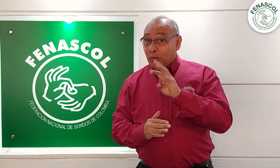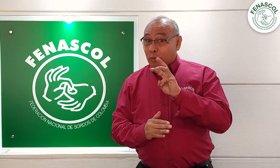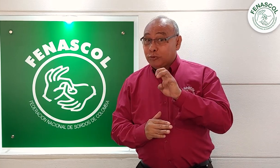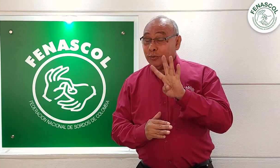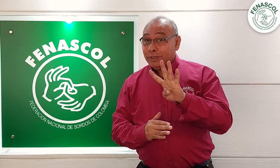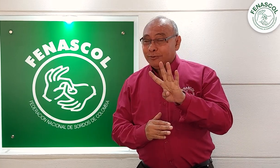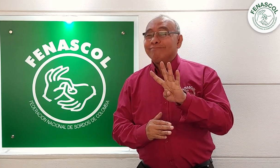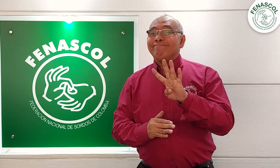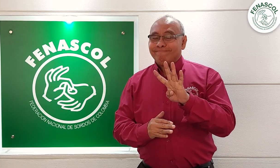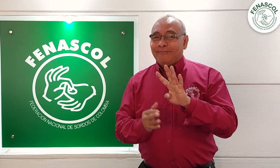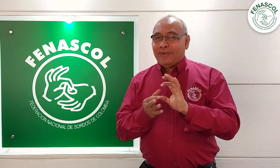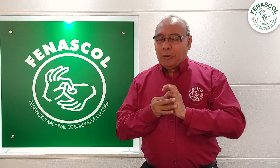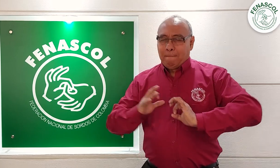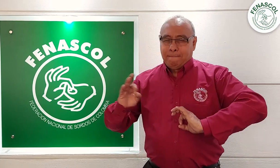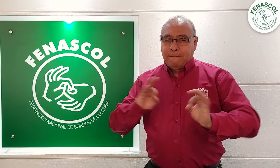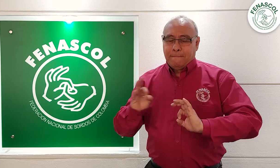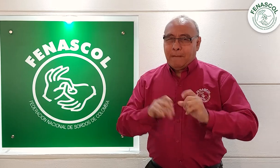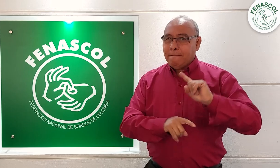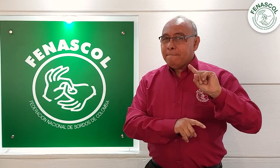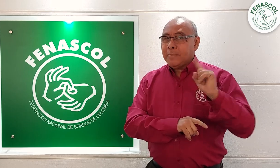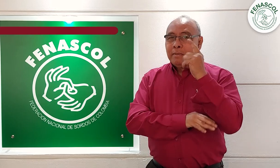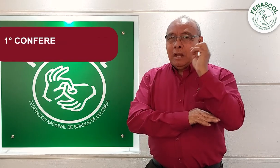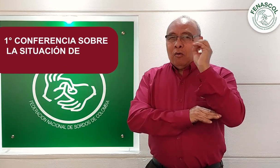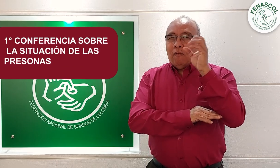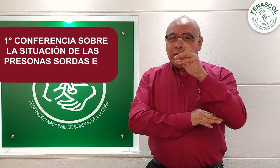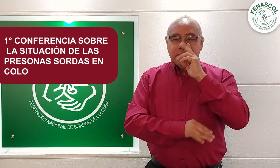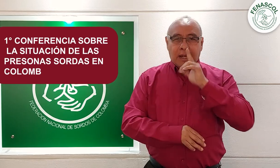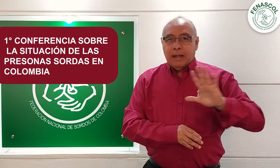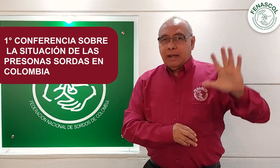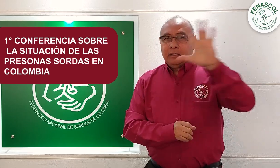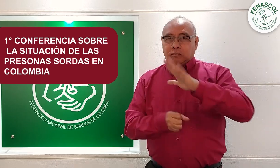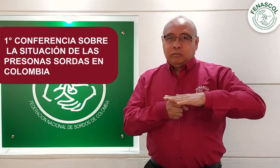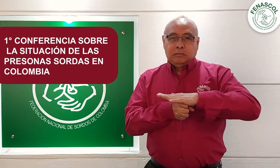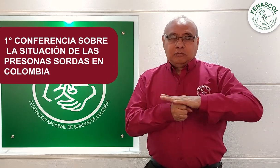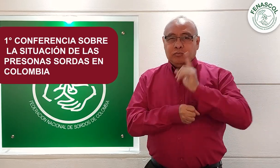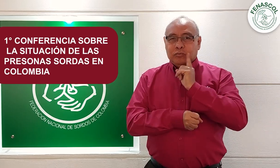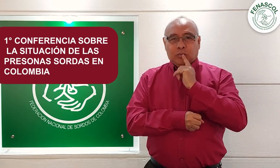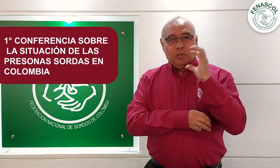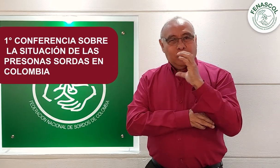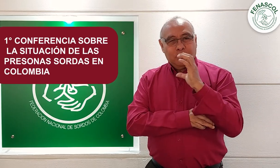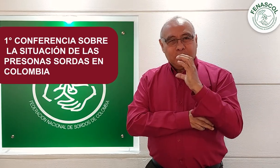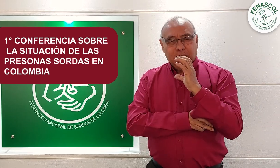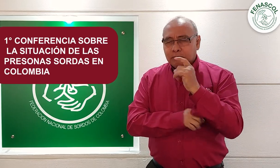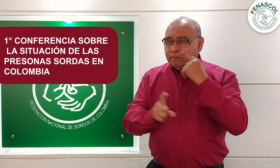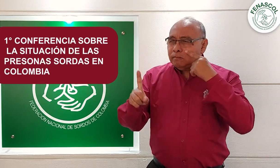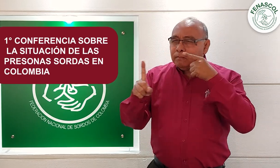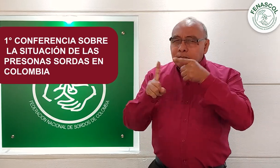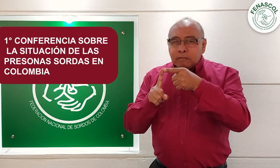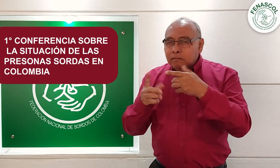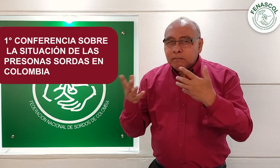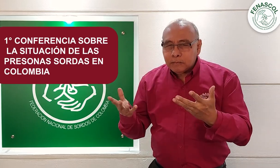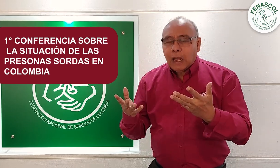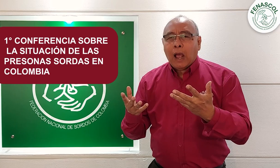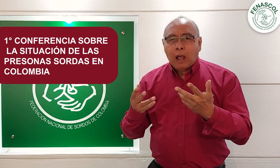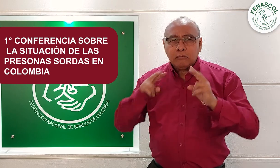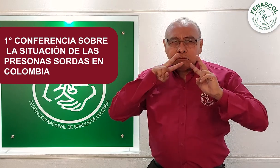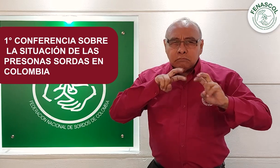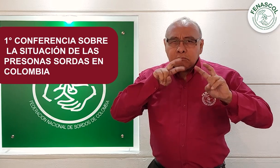situación del sordo en Colombia. Esta tenía como objetivo recoger la situación de las personas sordas de las regiones de